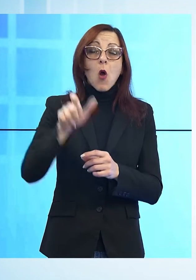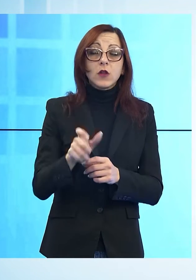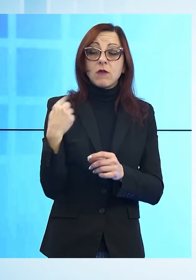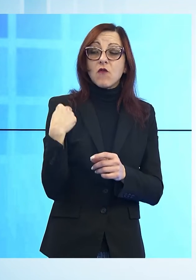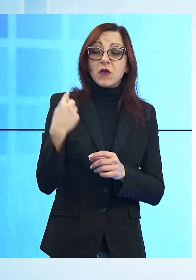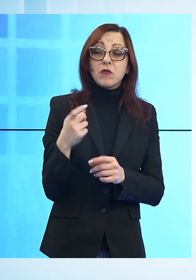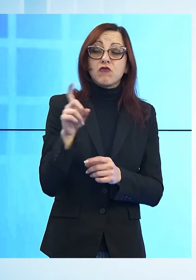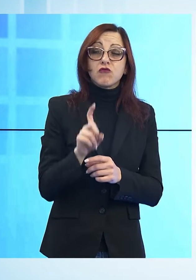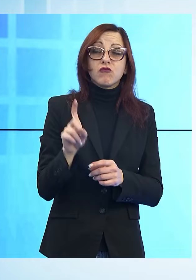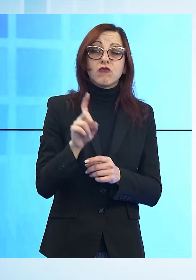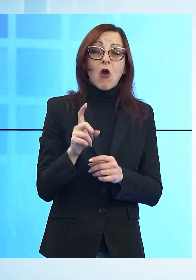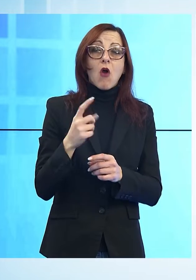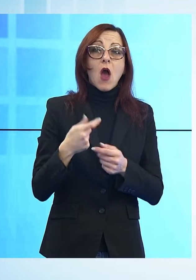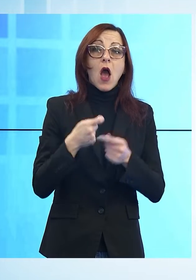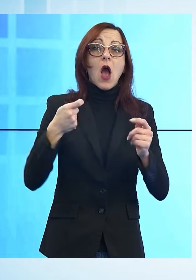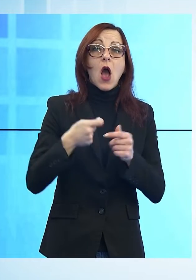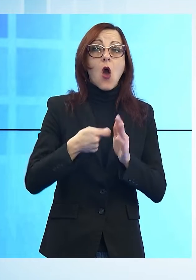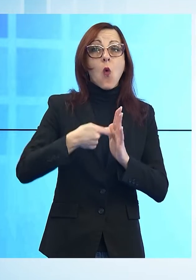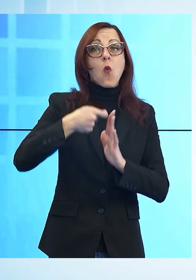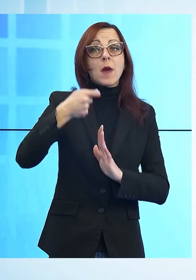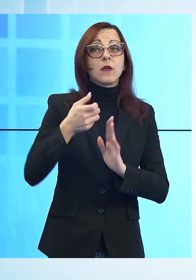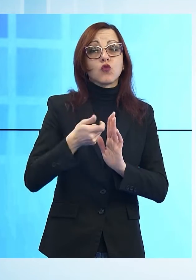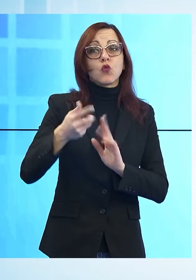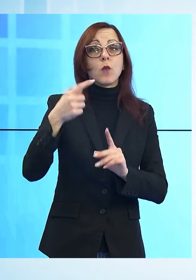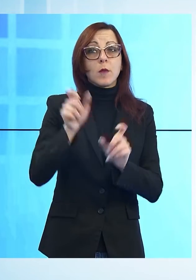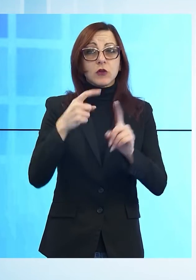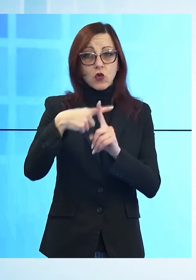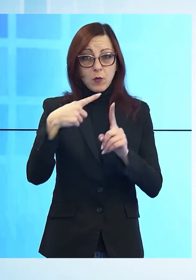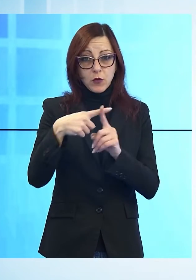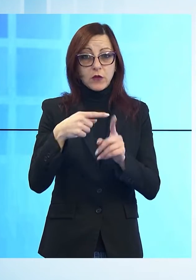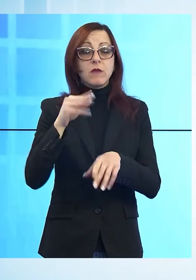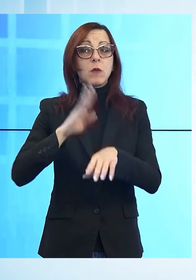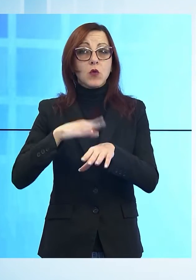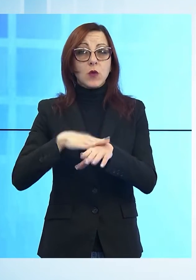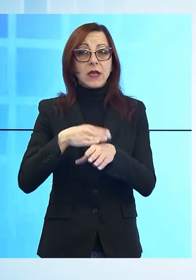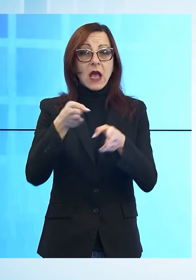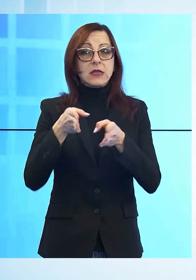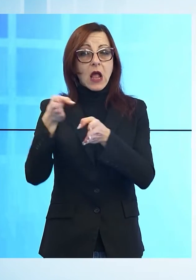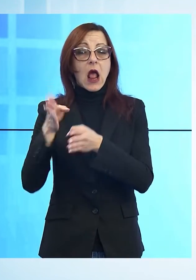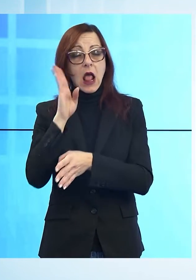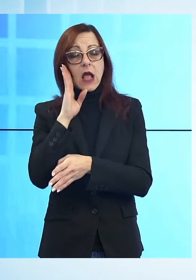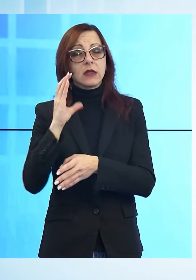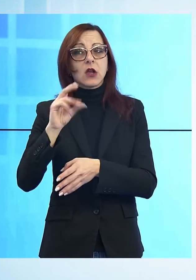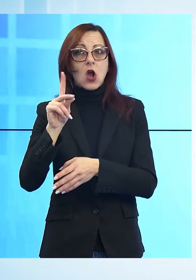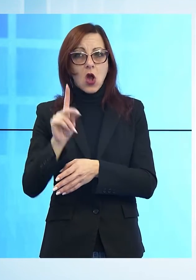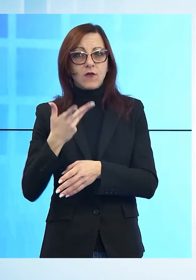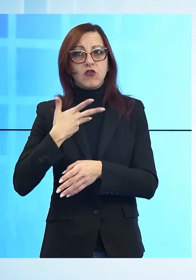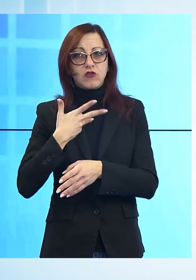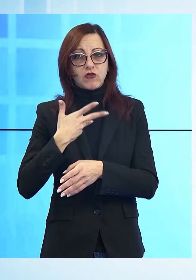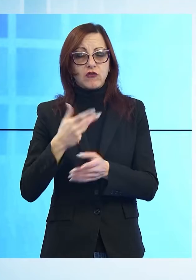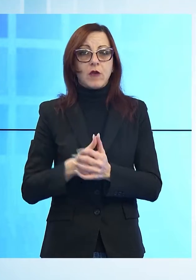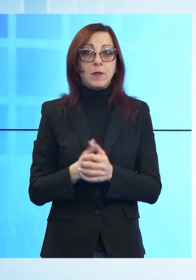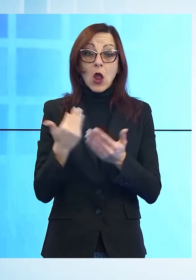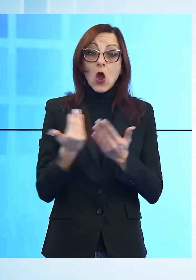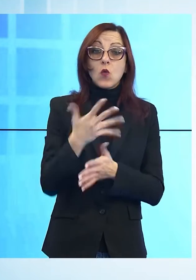del Serchio e il conseguente incremento della richiesta di posti letto per pazienti Covid. La nuova bolla consente di non